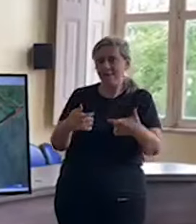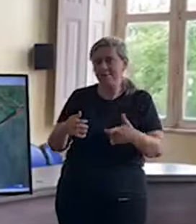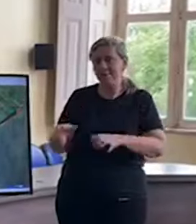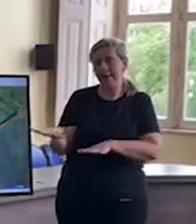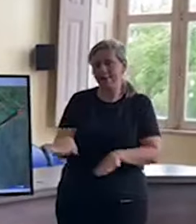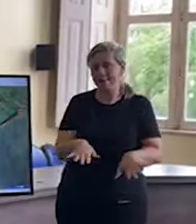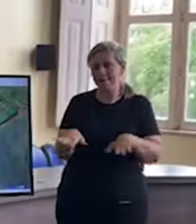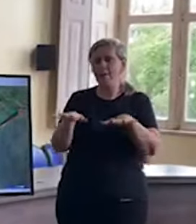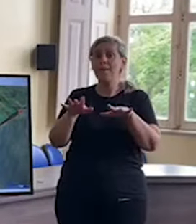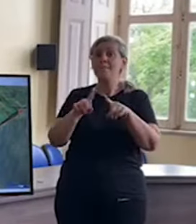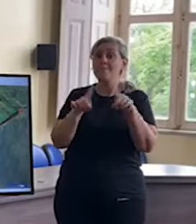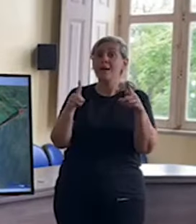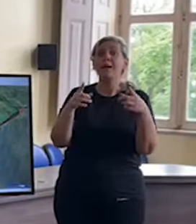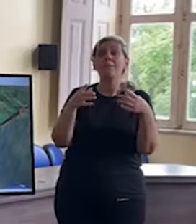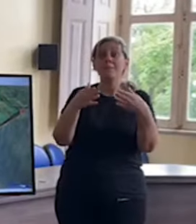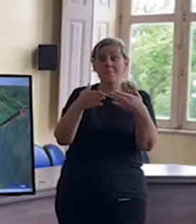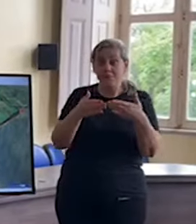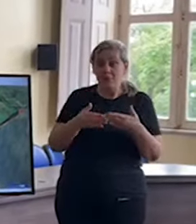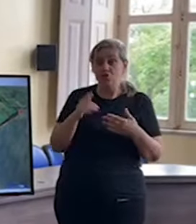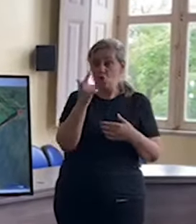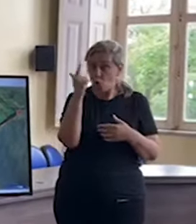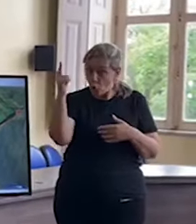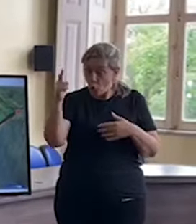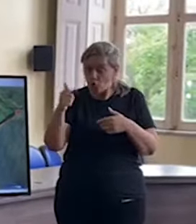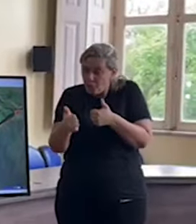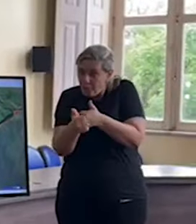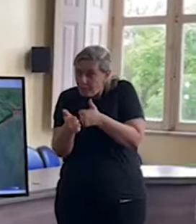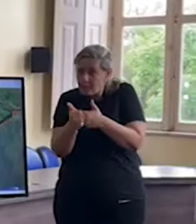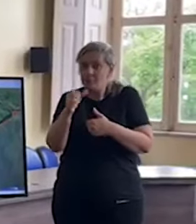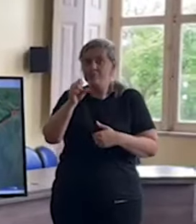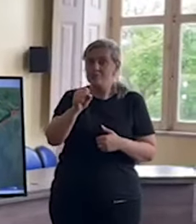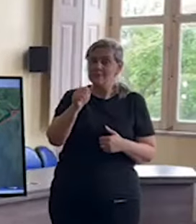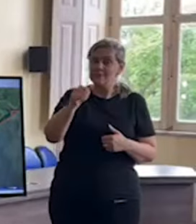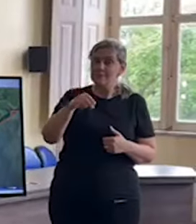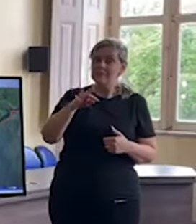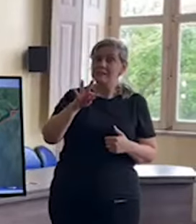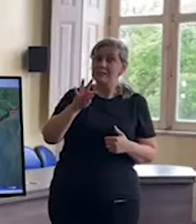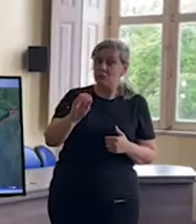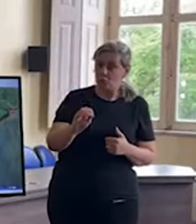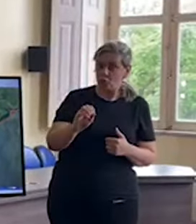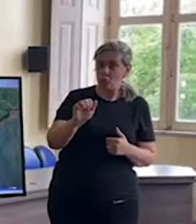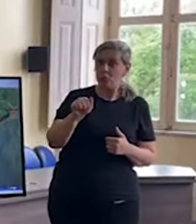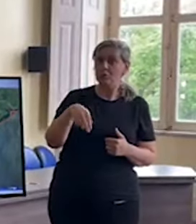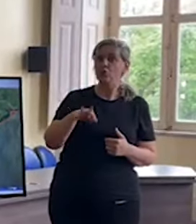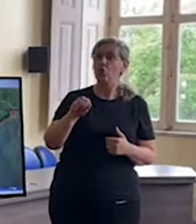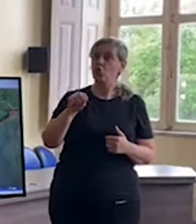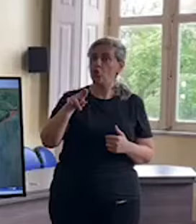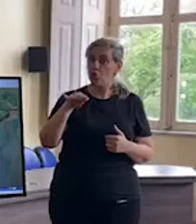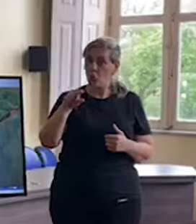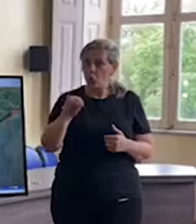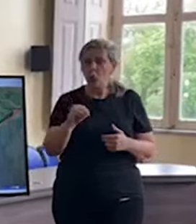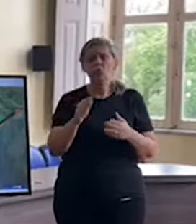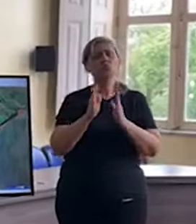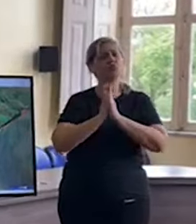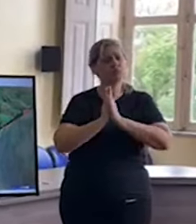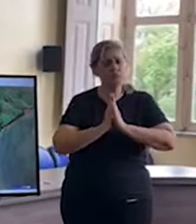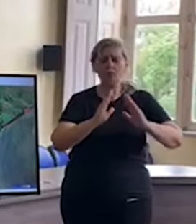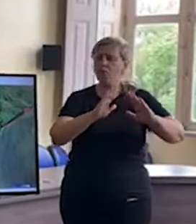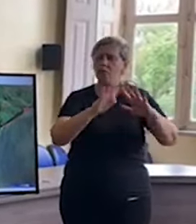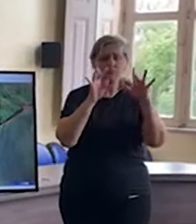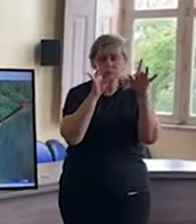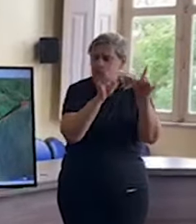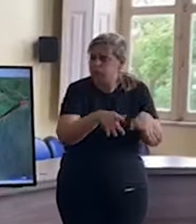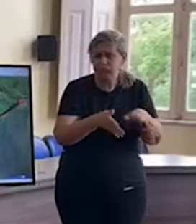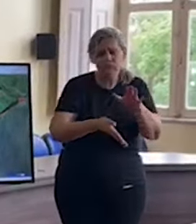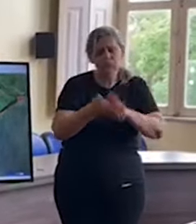toda a população, inclusive do Santo Antônio, deixe as suas casas por precaução, por precaução, gente.